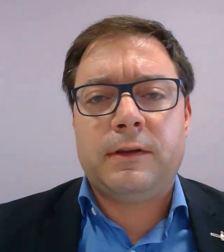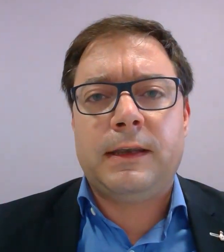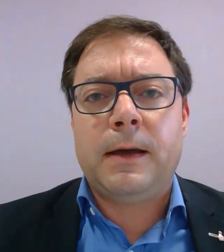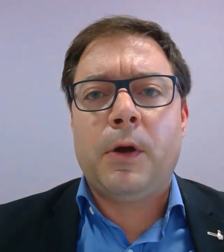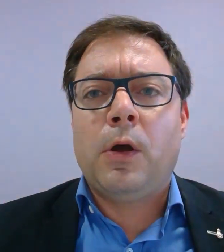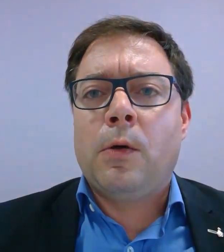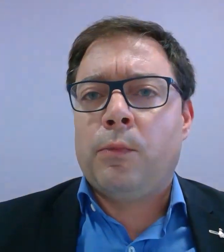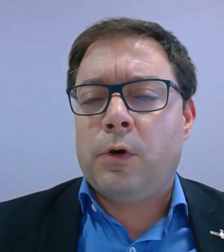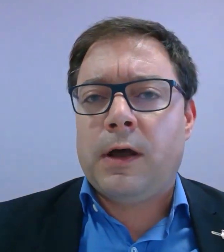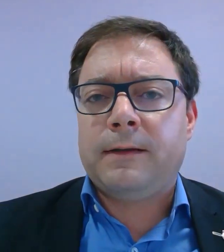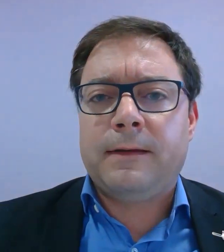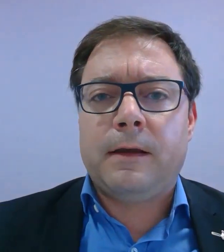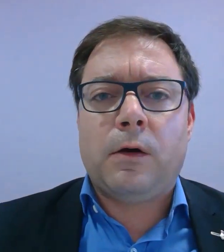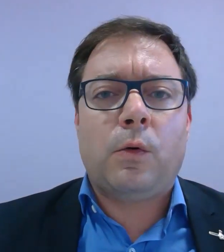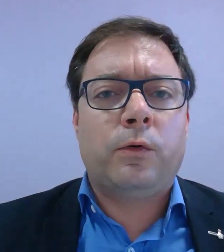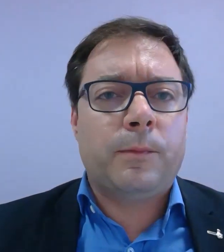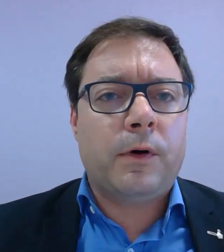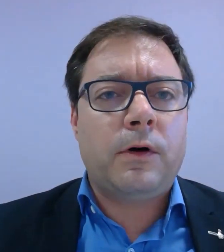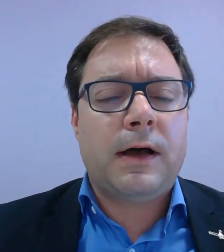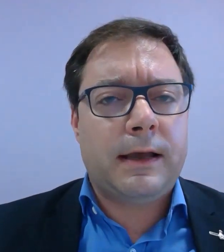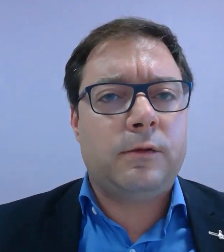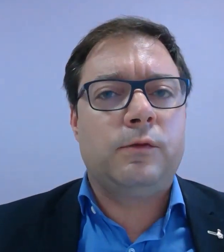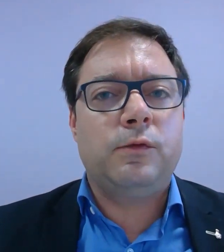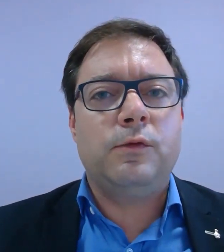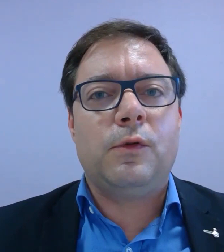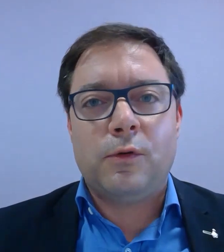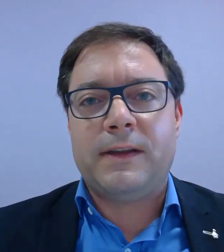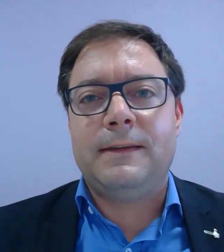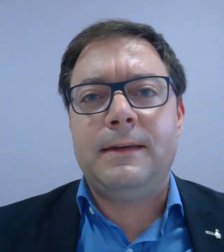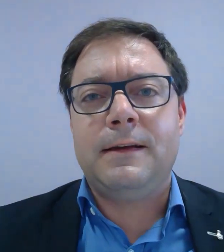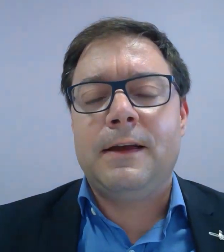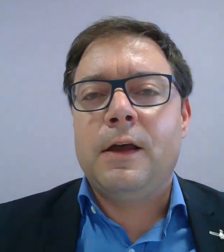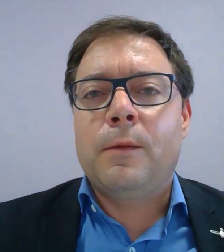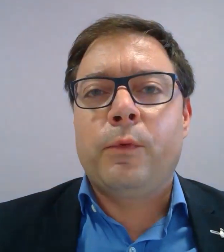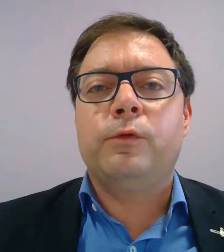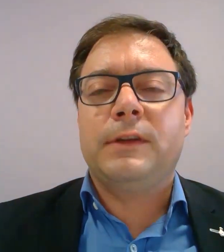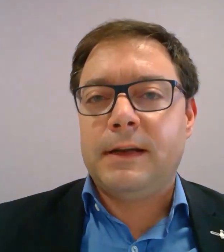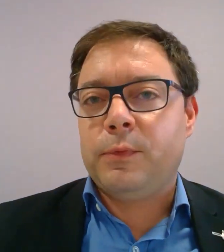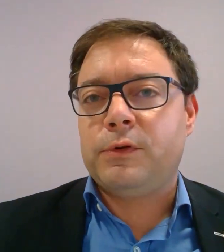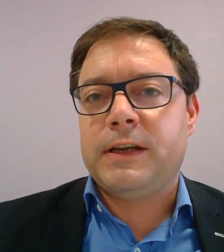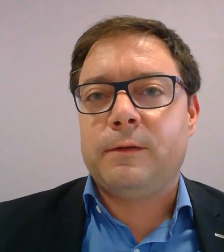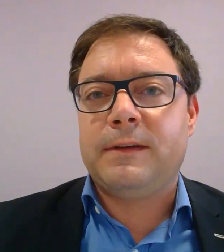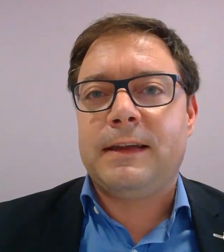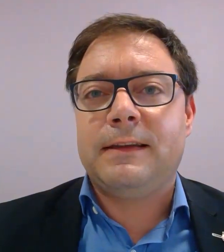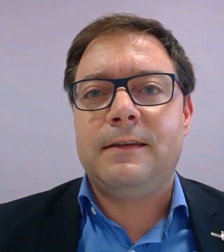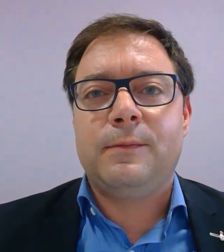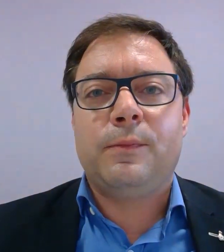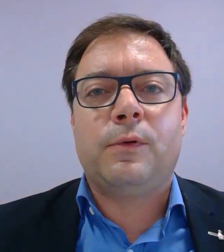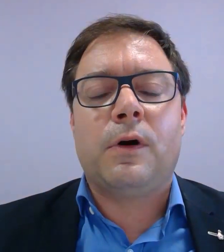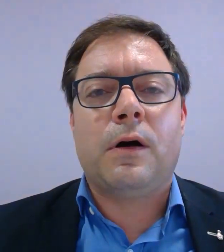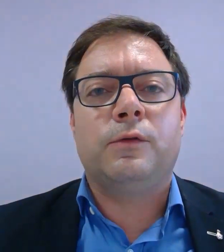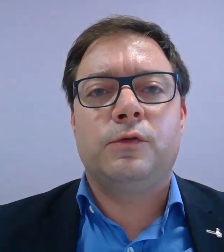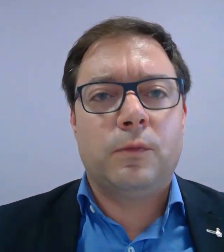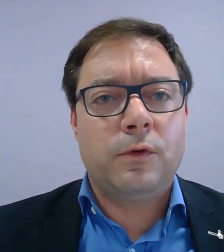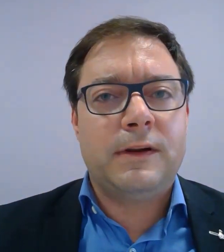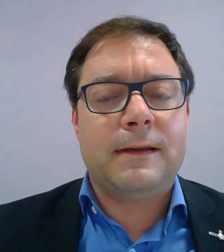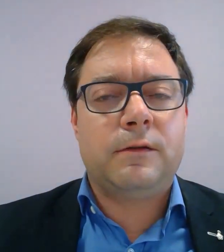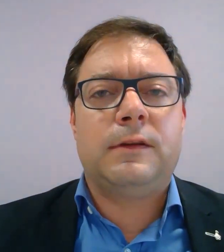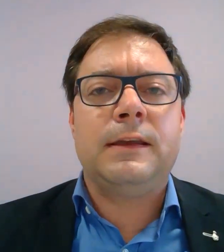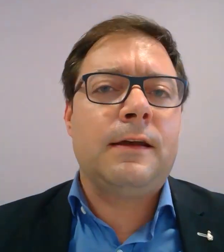handicap, pour leur accès au sport, à la culture, aux loisirs, pour soutenir les projets associatifs, pour toujours mieux les accueillir